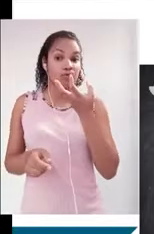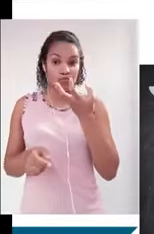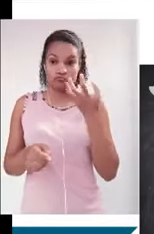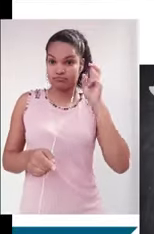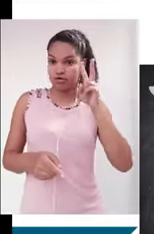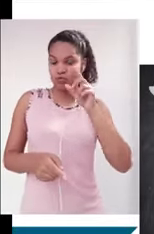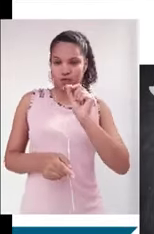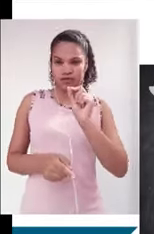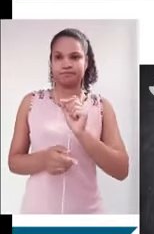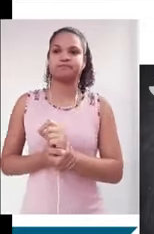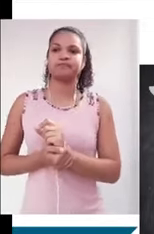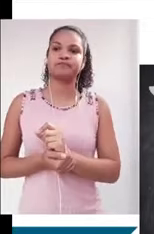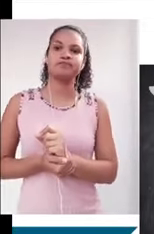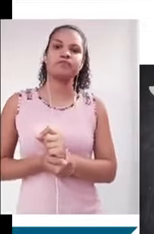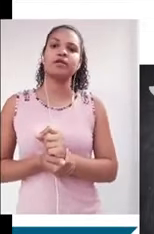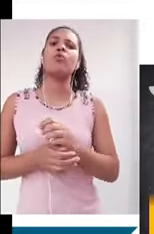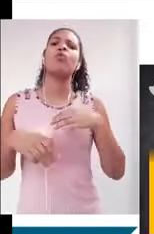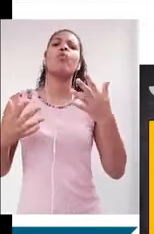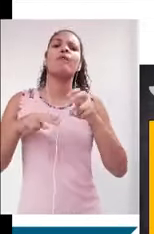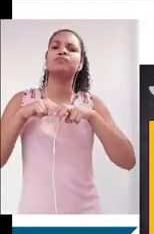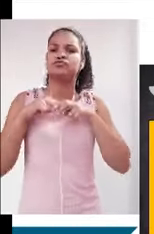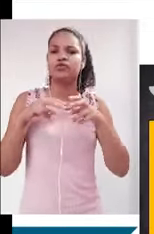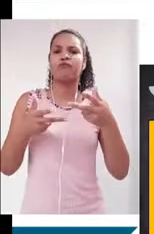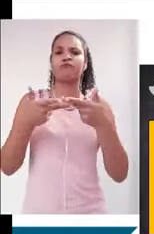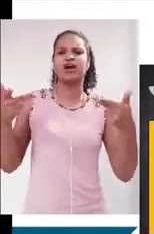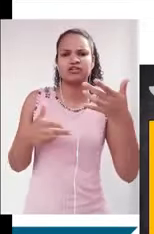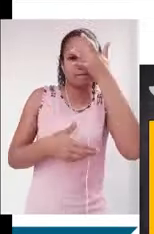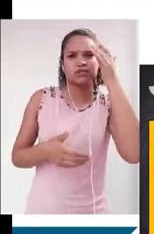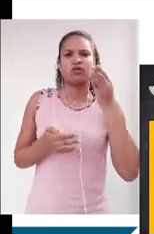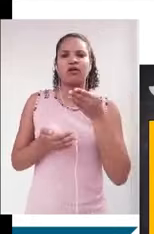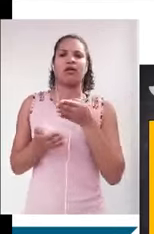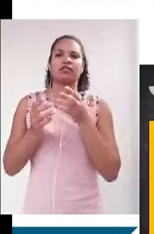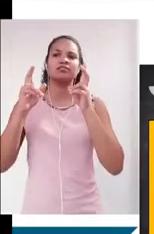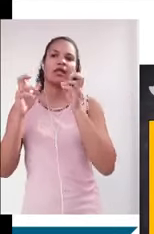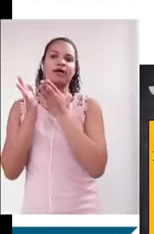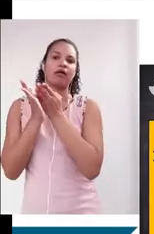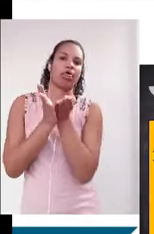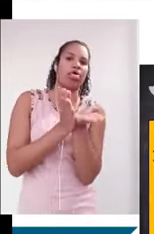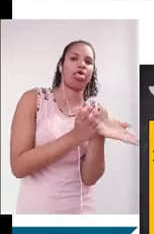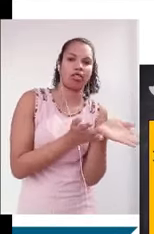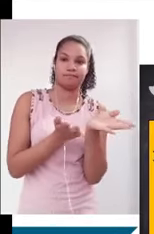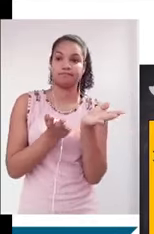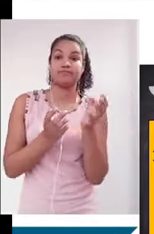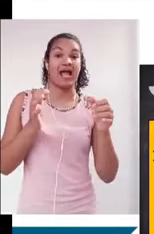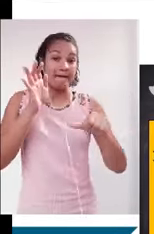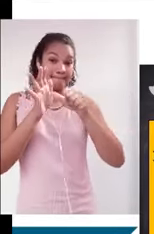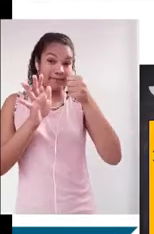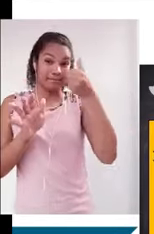também quais são as razões para que muitos candidatos acabem fugindo do tema. E aí, a primeira delas que eu acredito que